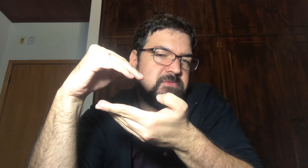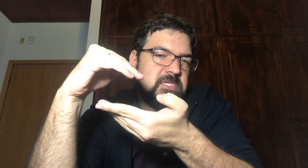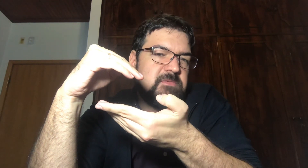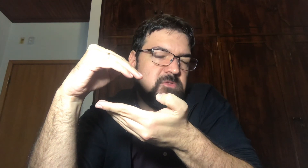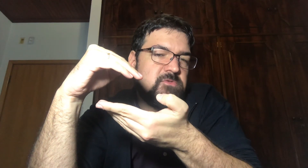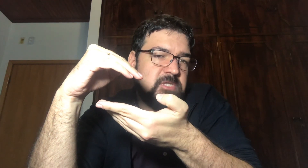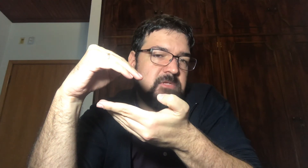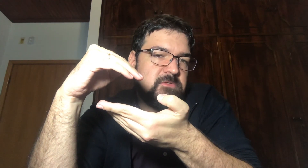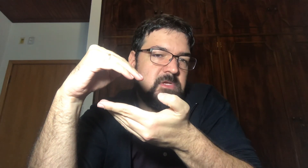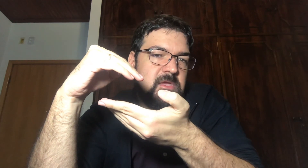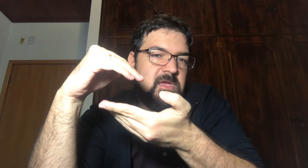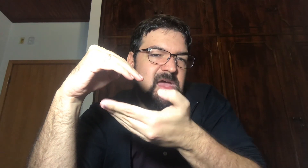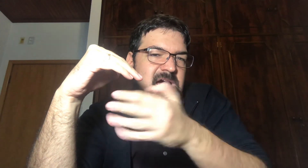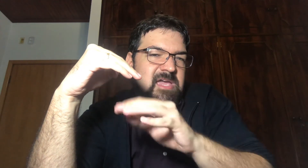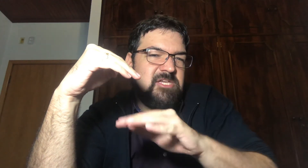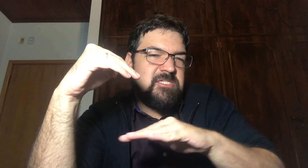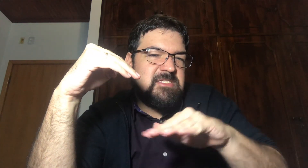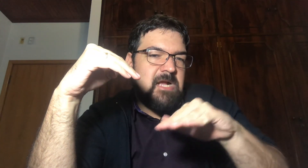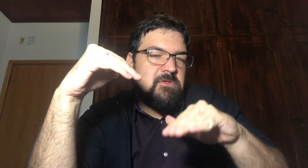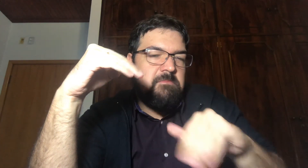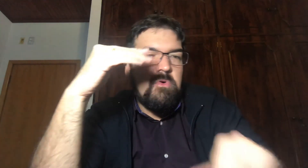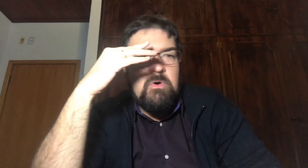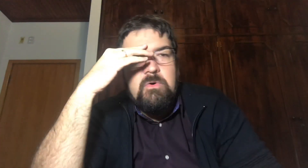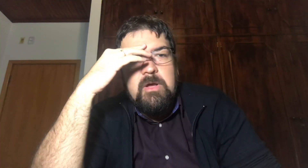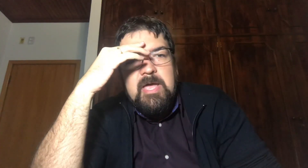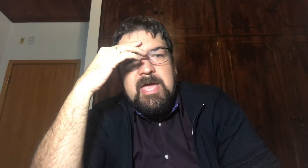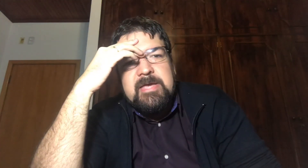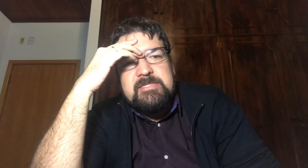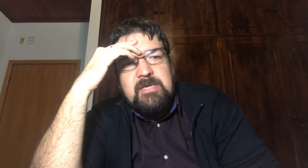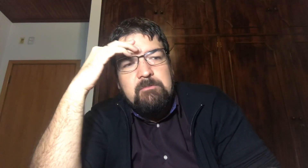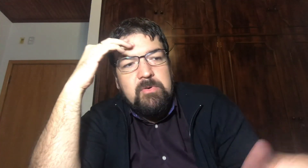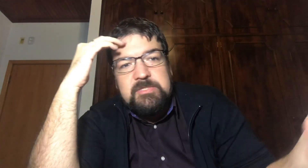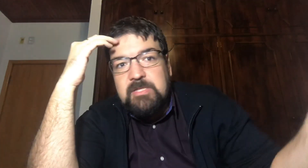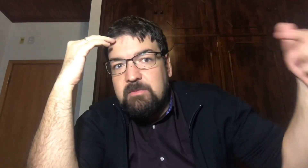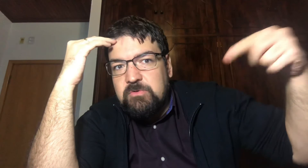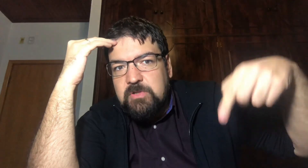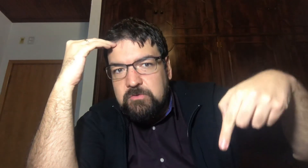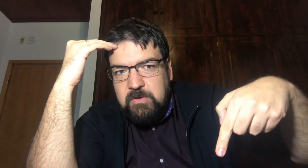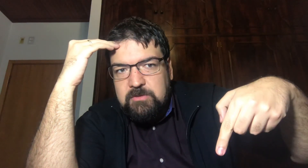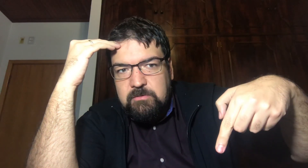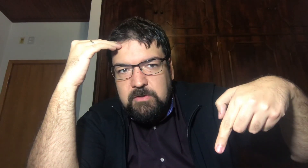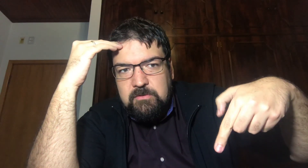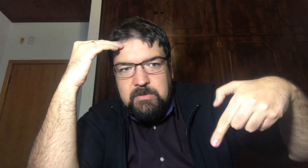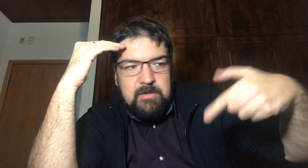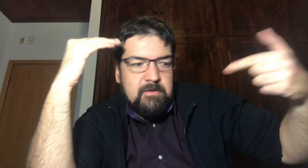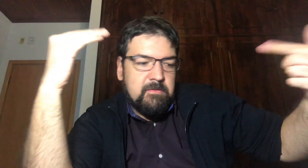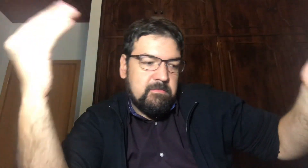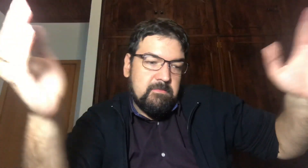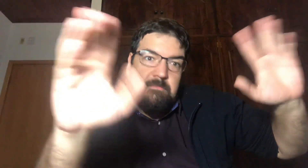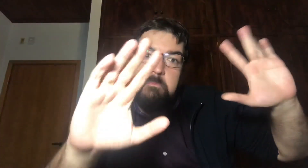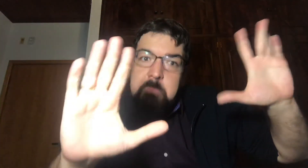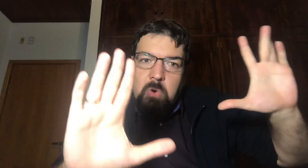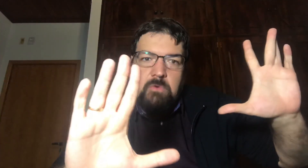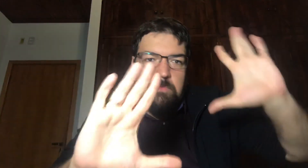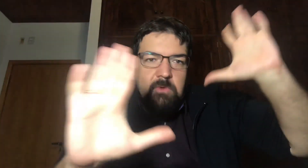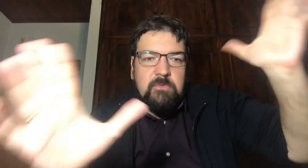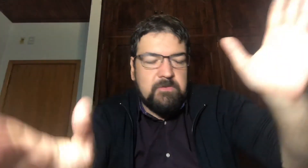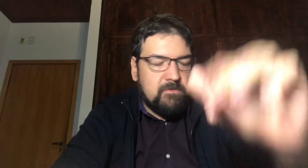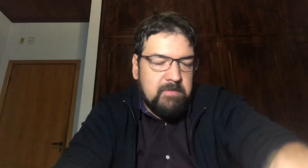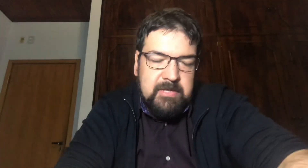Nos 7 mil E duzentos Aí já descarta Um pouco Essa hipótese De ele buscar Os 4 mil Um pouco Não muito Mas